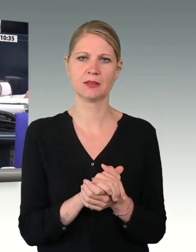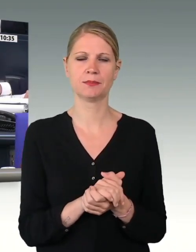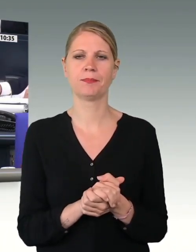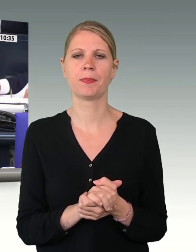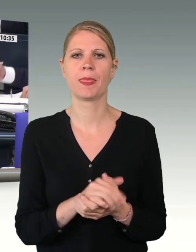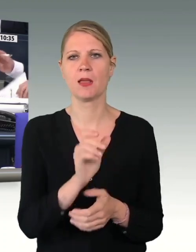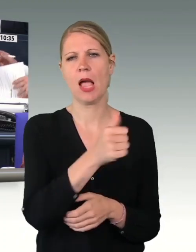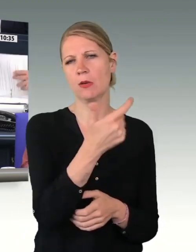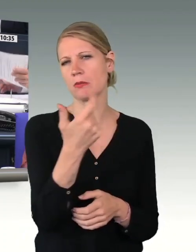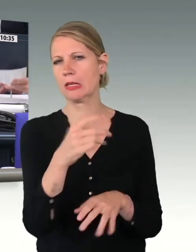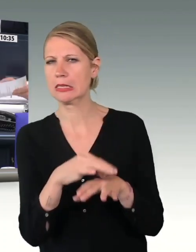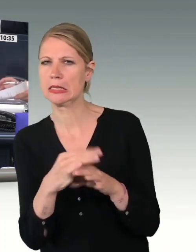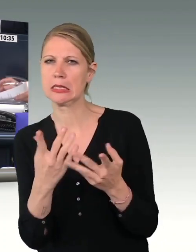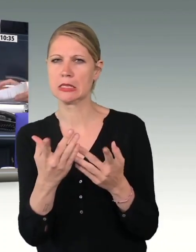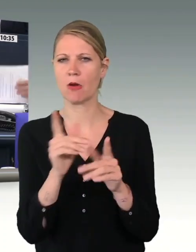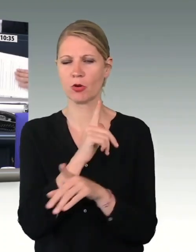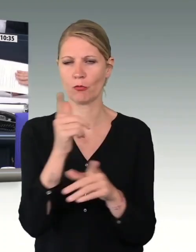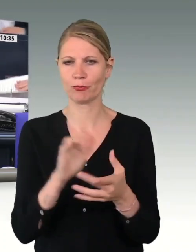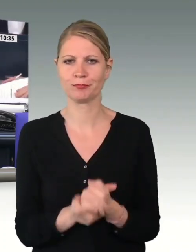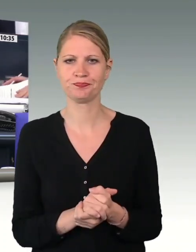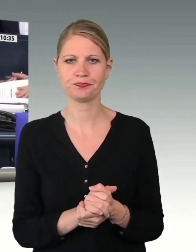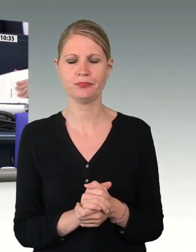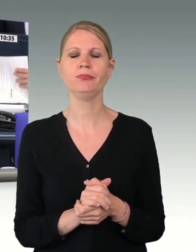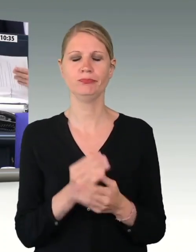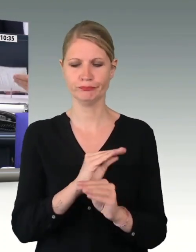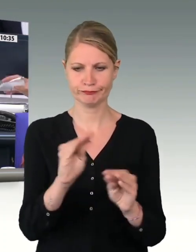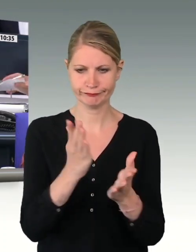Ich rufe jetzt auf den Tagesordnungspunkt 23.